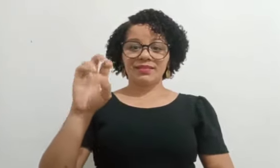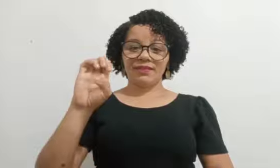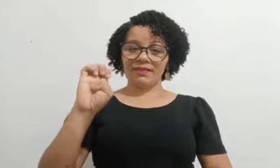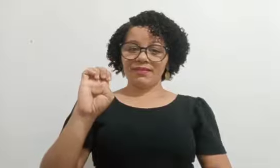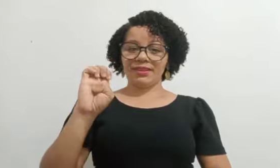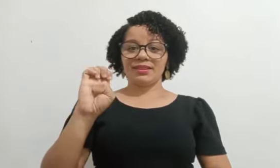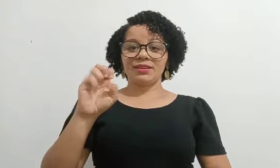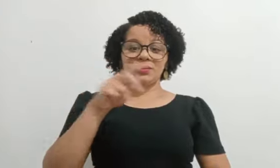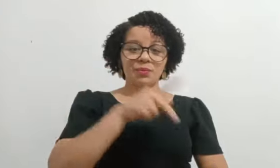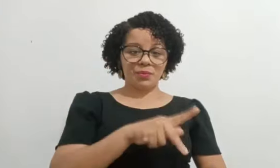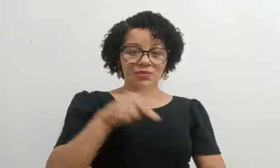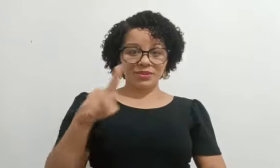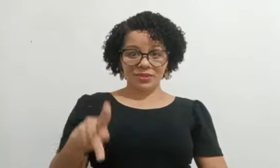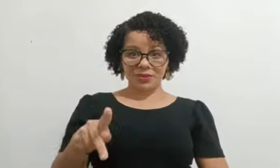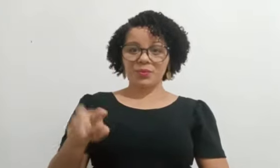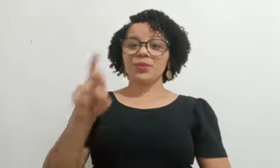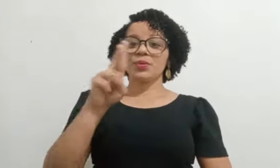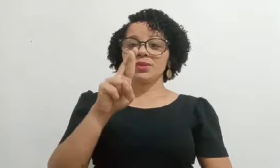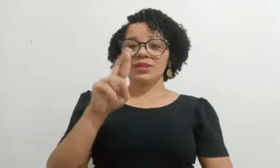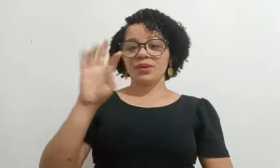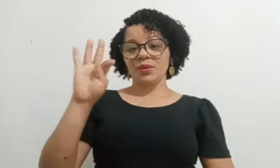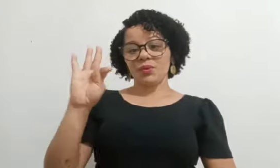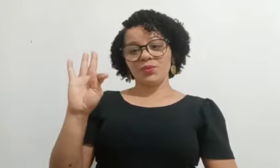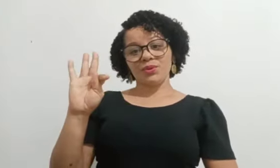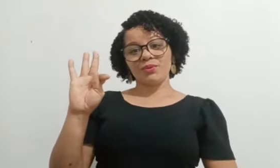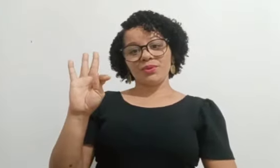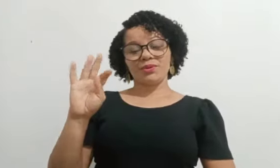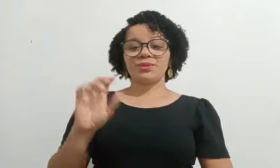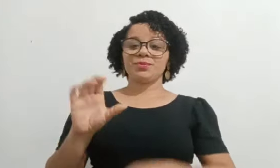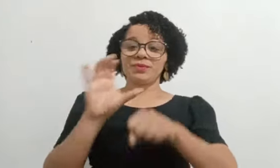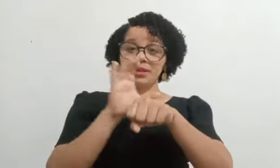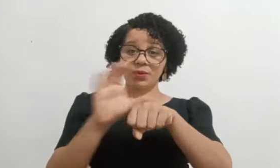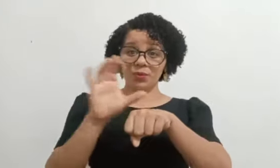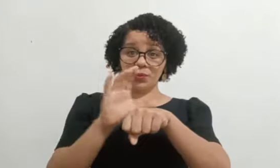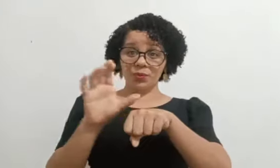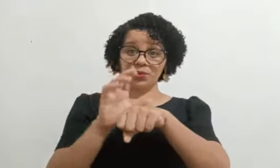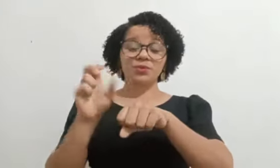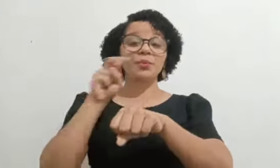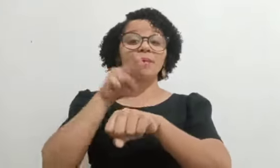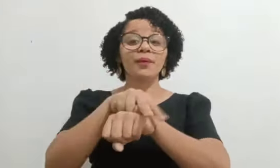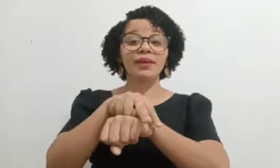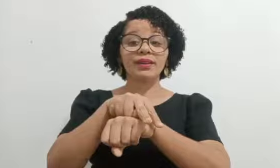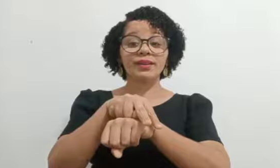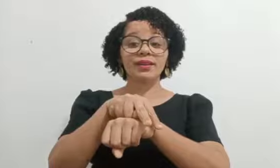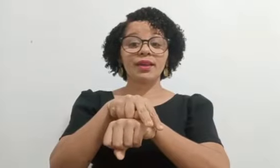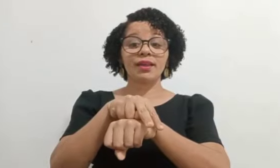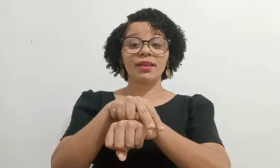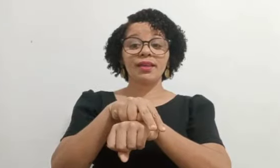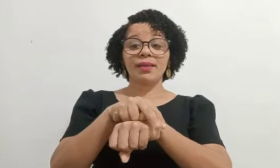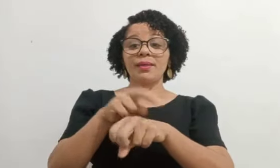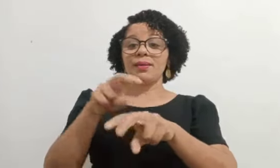do professor Rodrigo Timóteo. O motivo de eu entrar no curso,